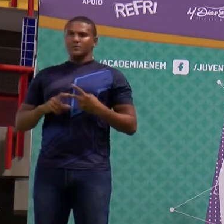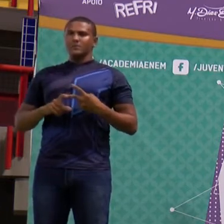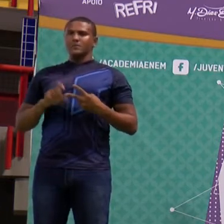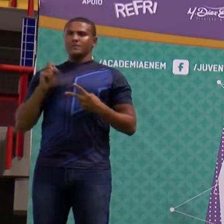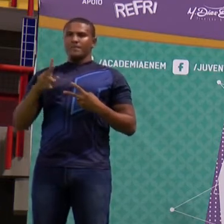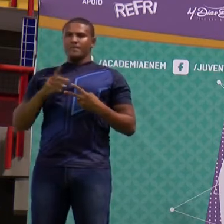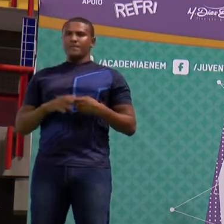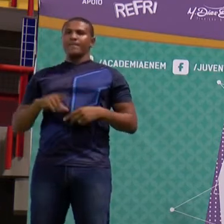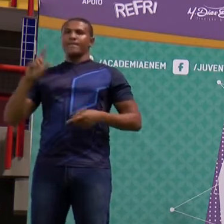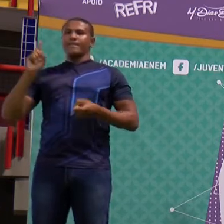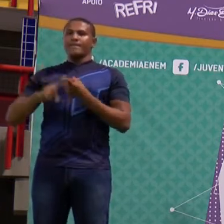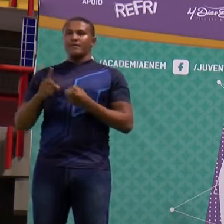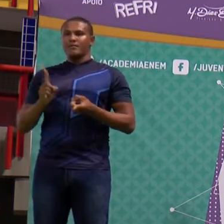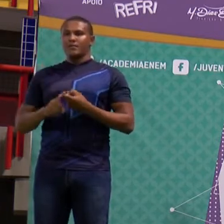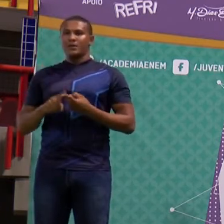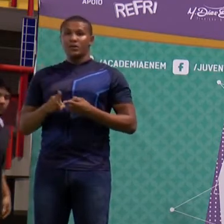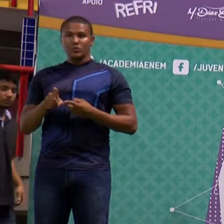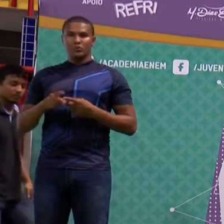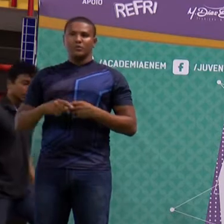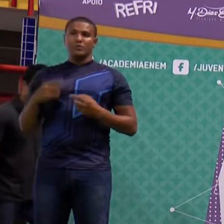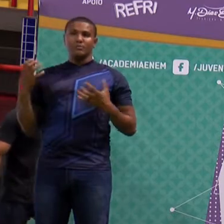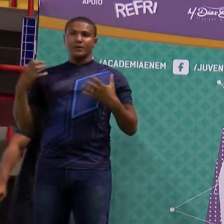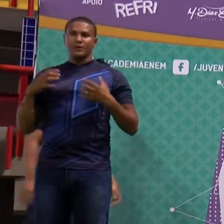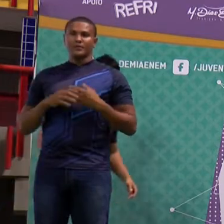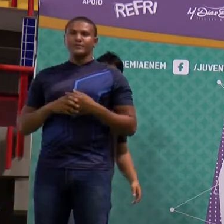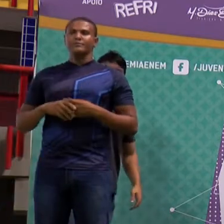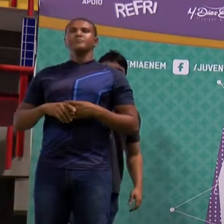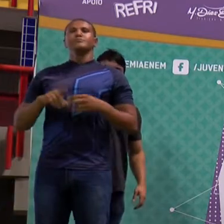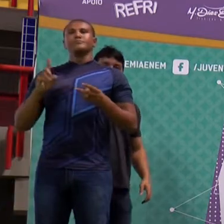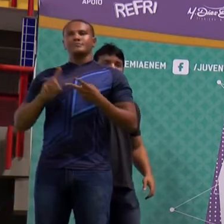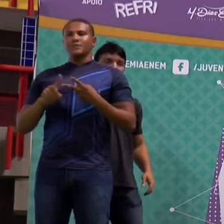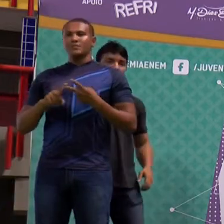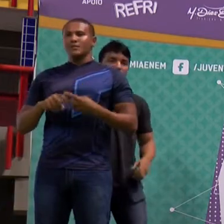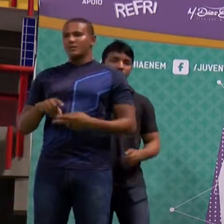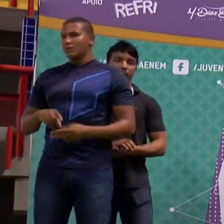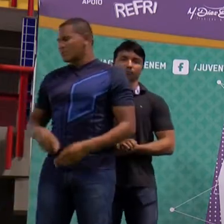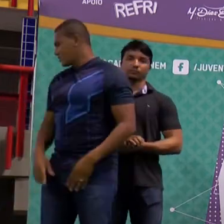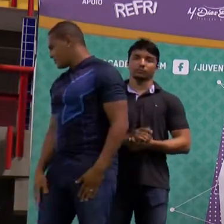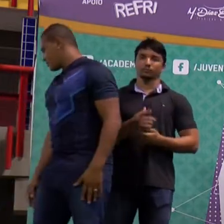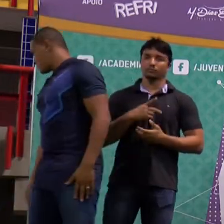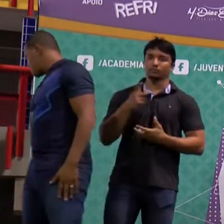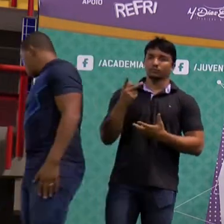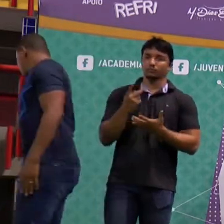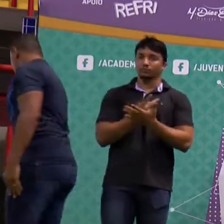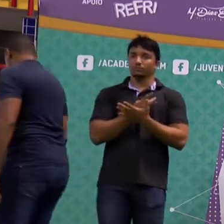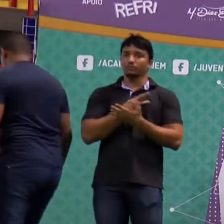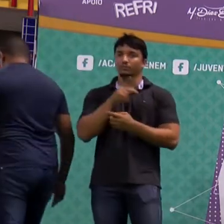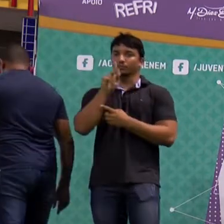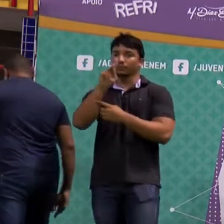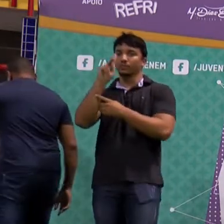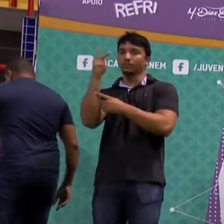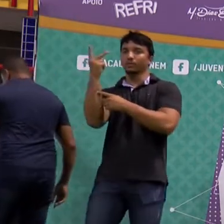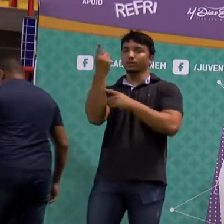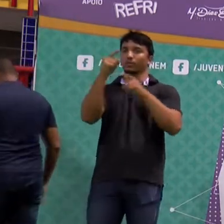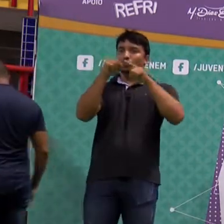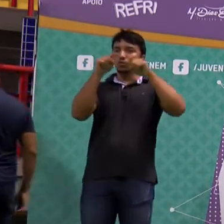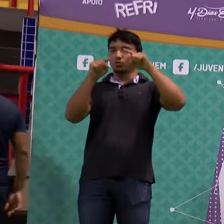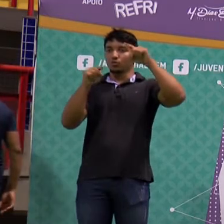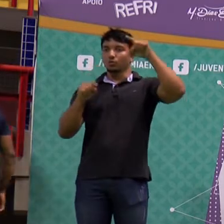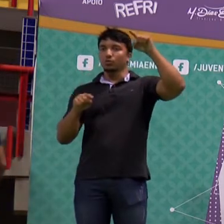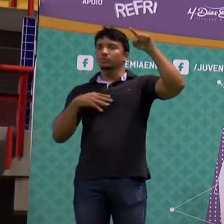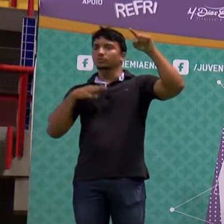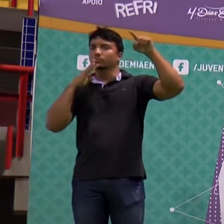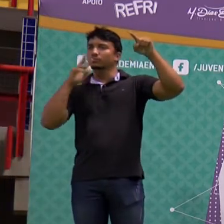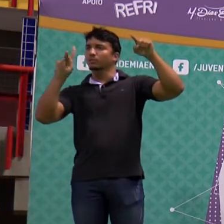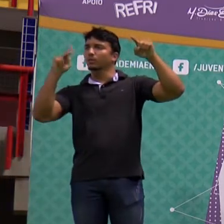Um rio próximo de uma indústria apresentou uma forte queda do seu pH. O que é que significa pH